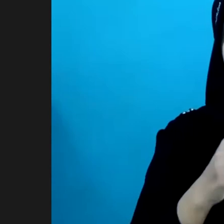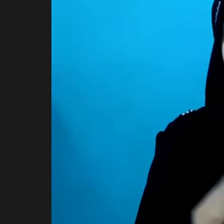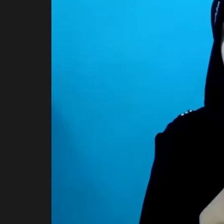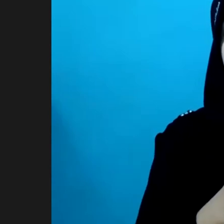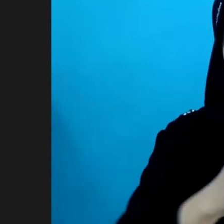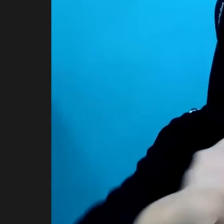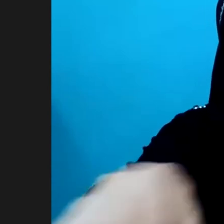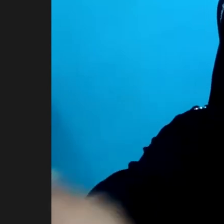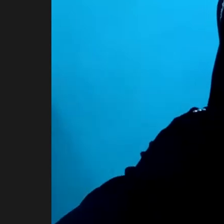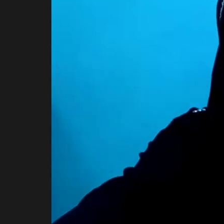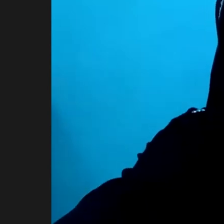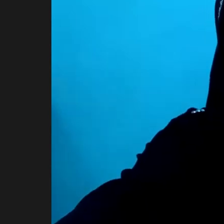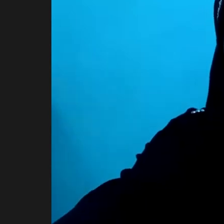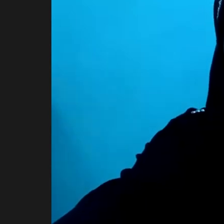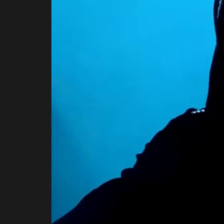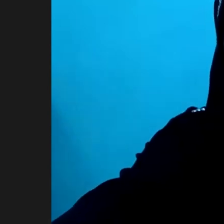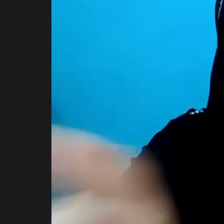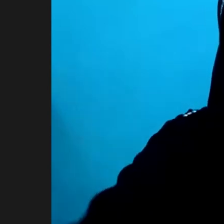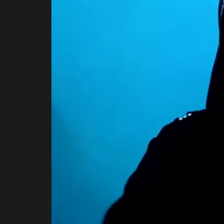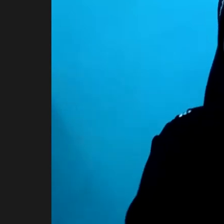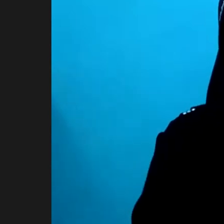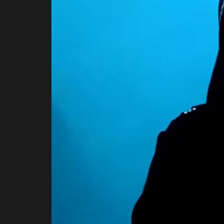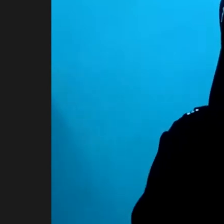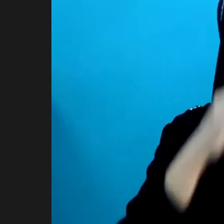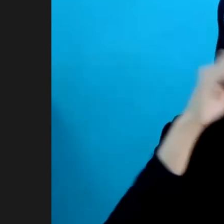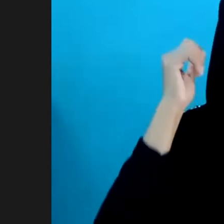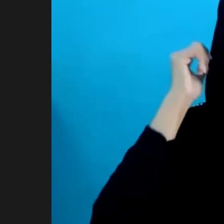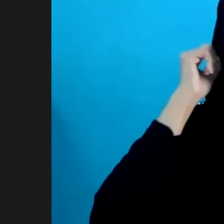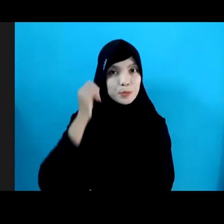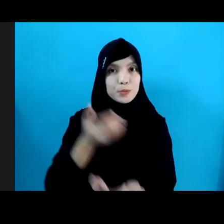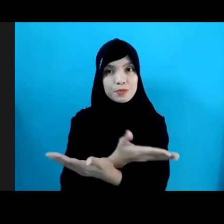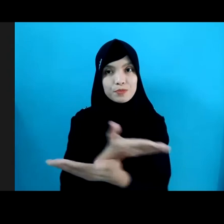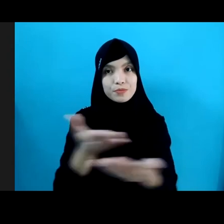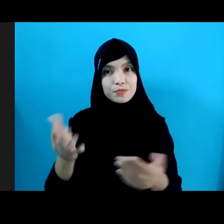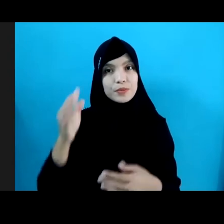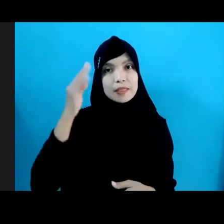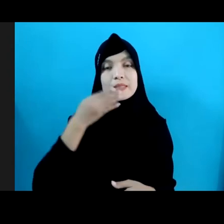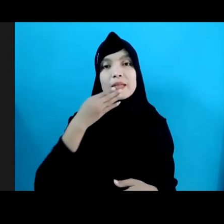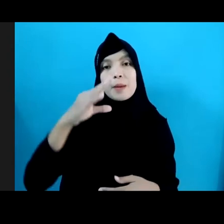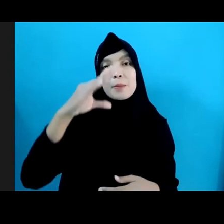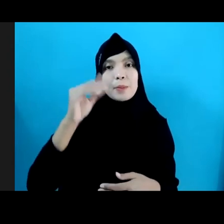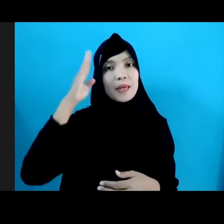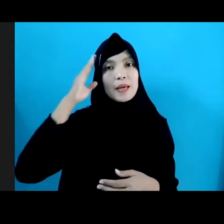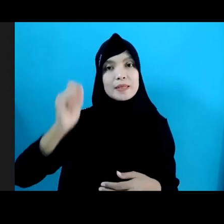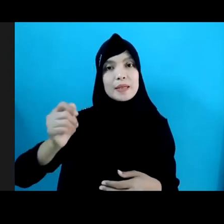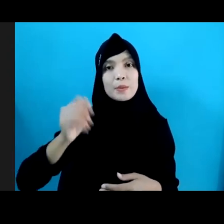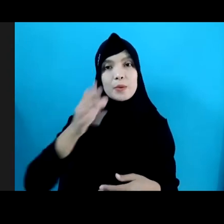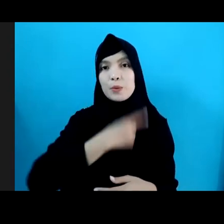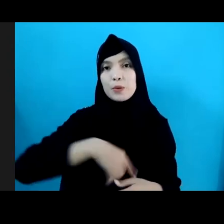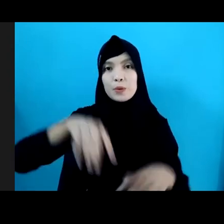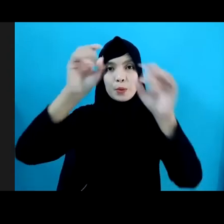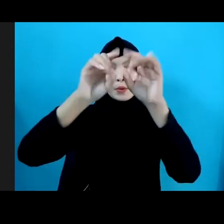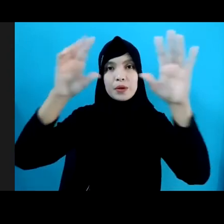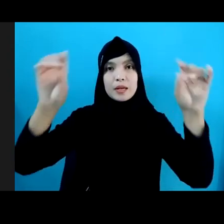Zakia Bapak Ibu Adik-adik semua Selamat pagi Assalamualaikum warahmatullahi wabarakatuh Salam